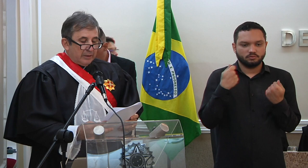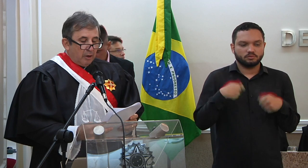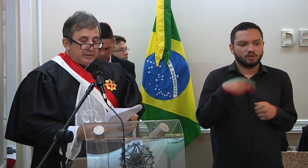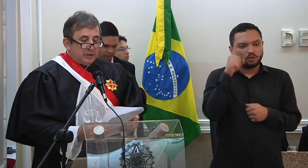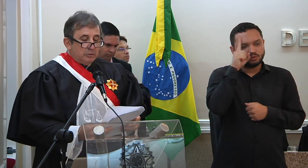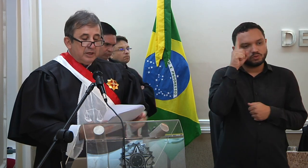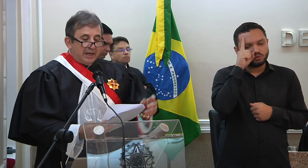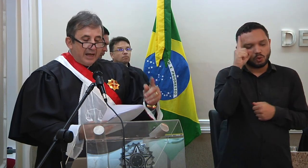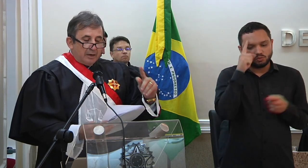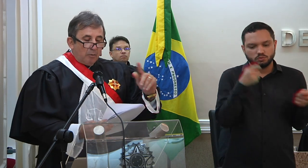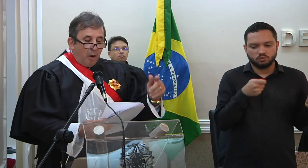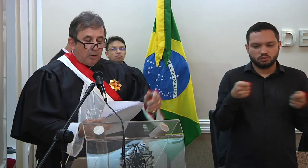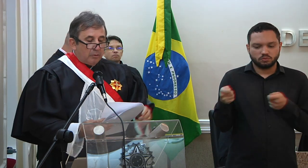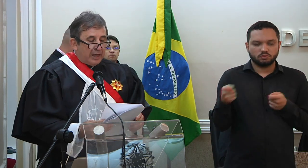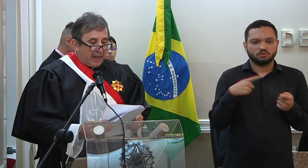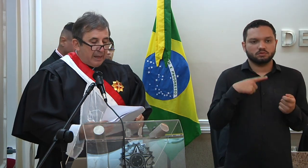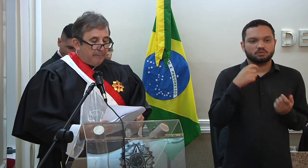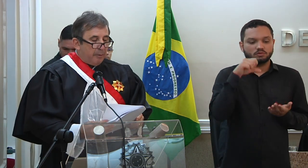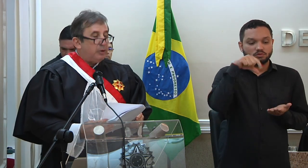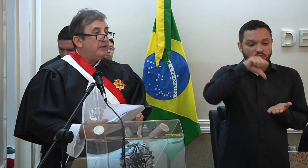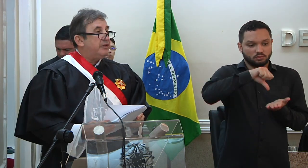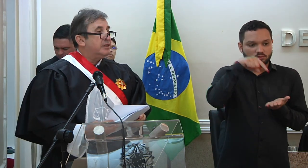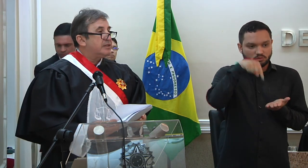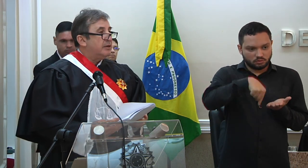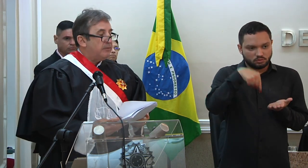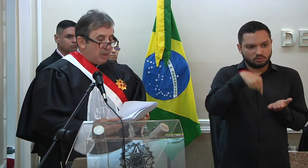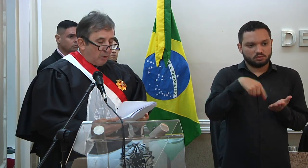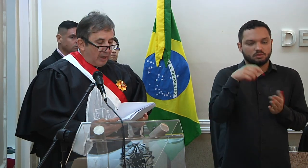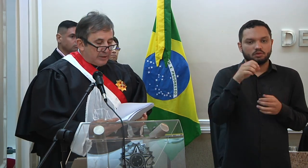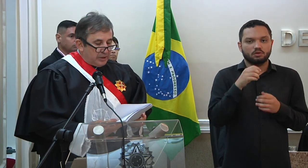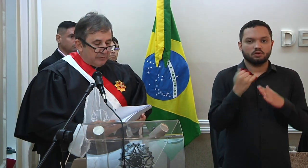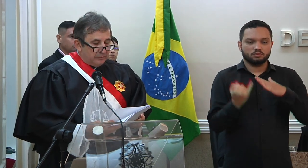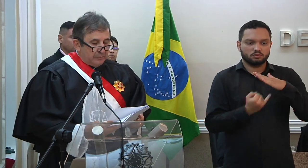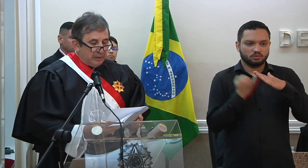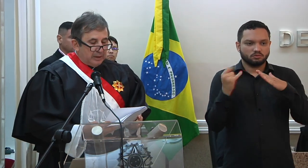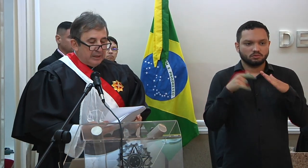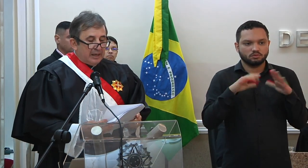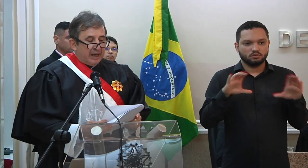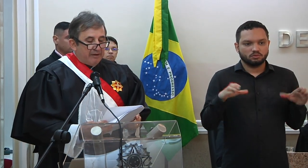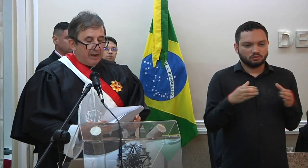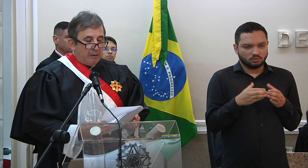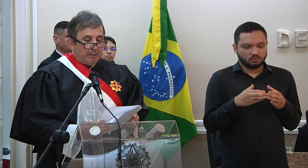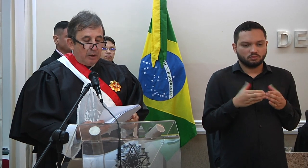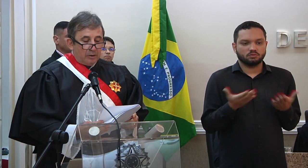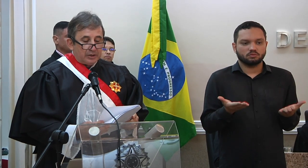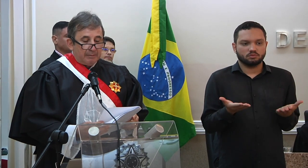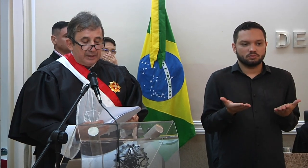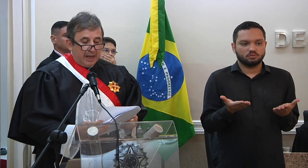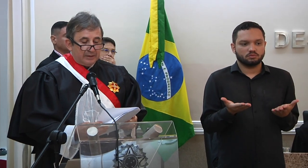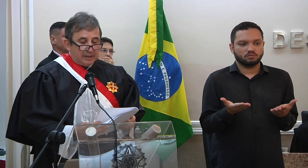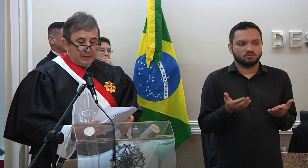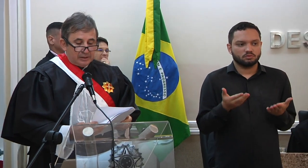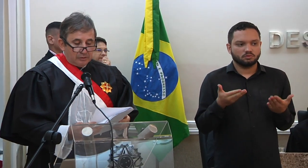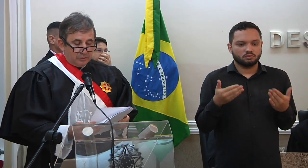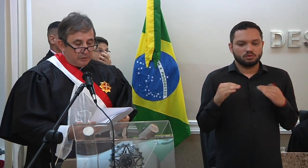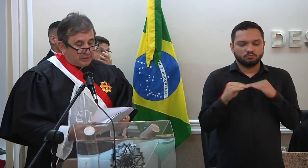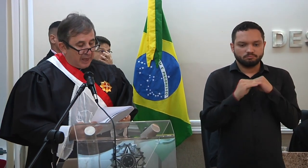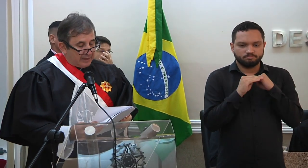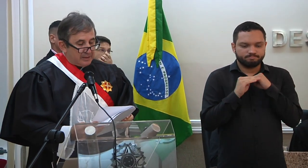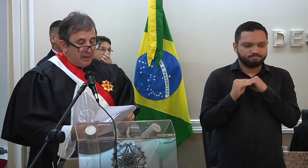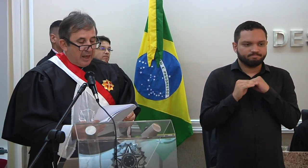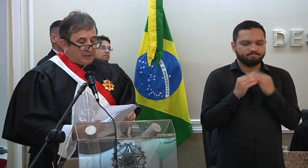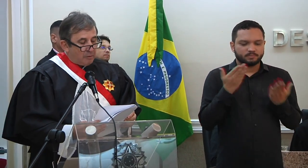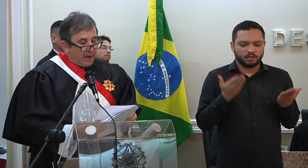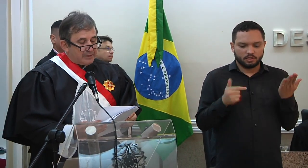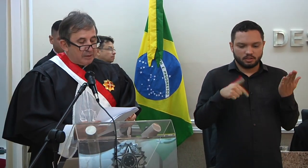uma nota de unidade a um órgão que é, por definição, coletivo e leva a uma maior estabilidade nas decisões